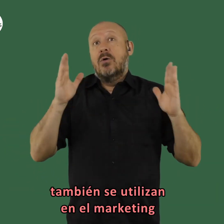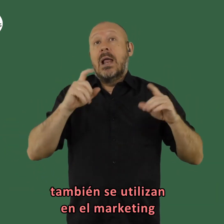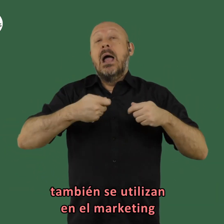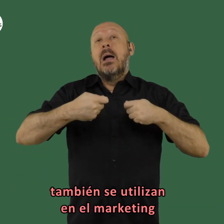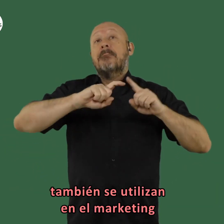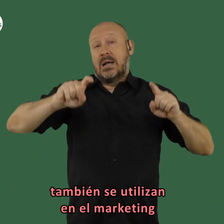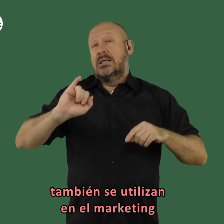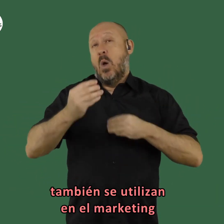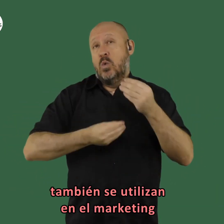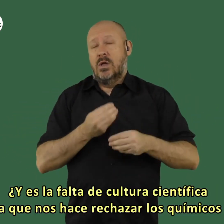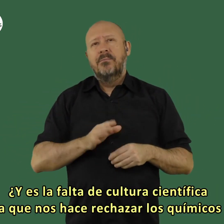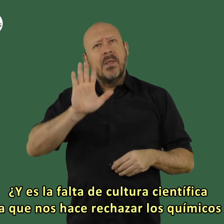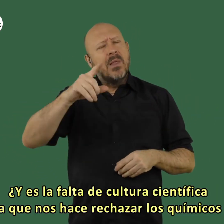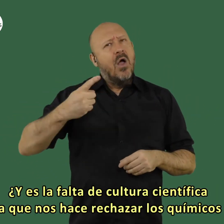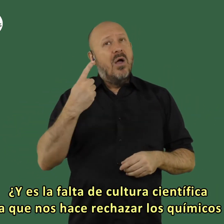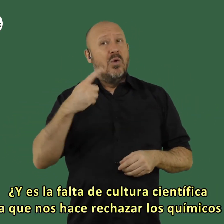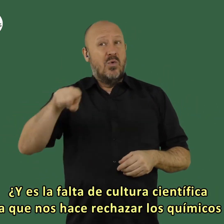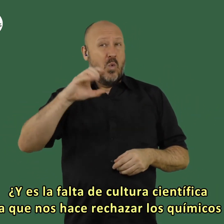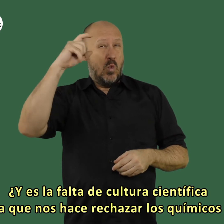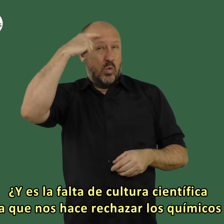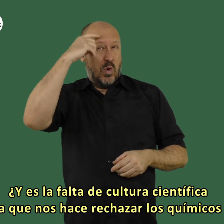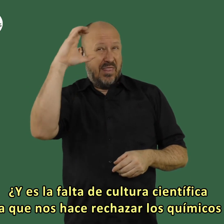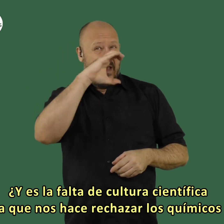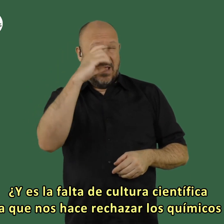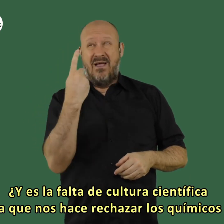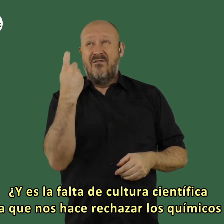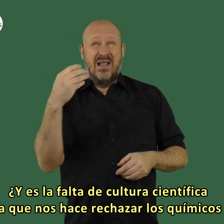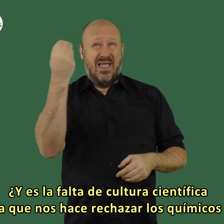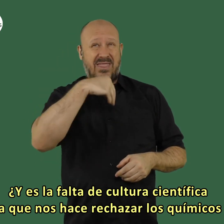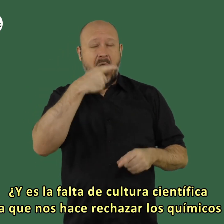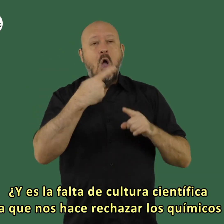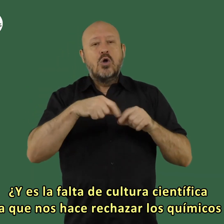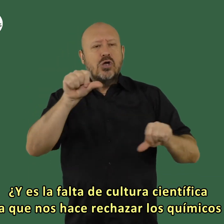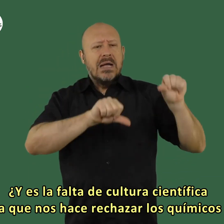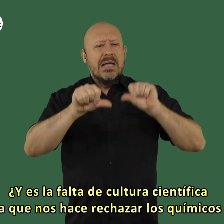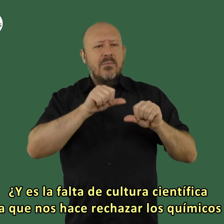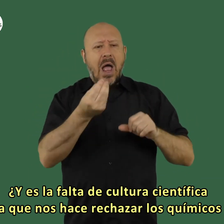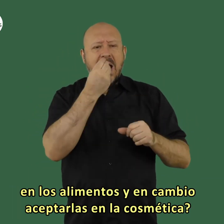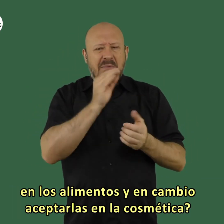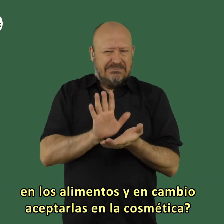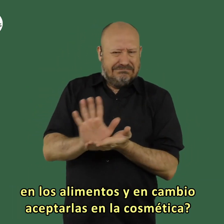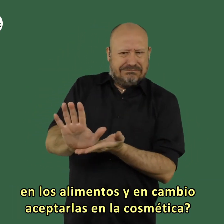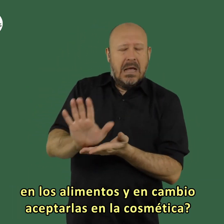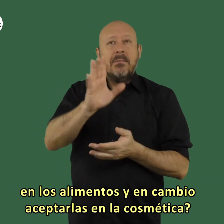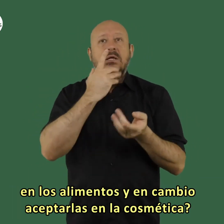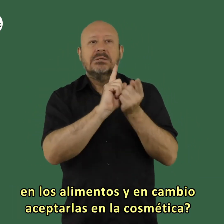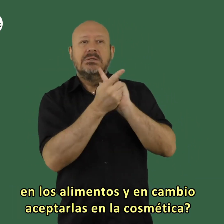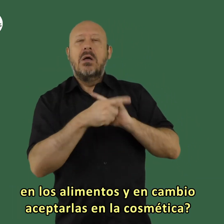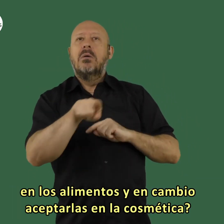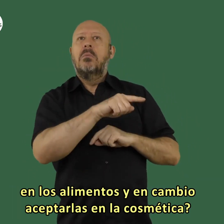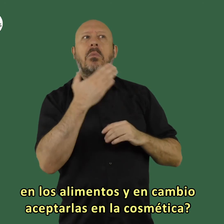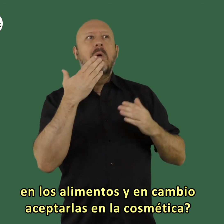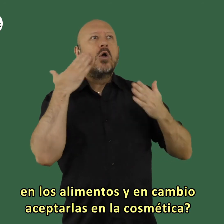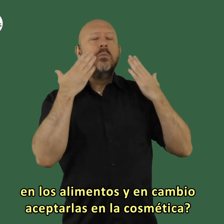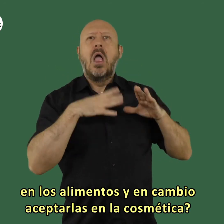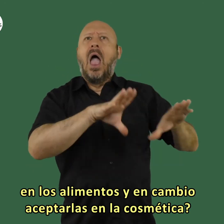también se utilizan en el marketing y es la falta de cultura científica la que nos hace rechazar los productos químicos en los alimentos pero